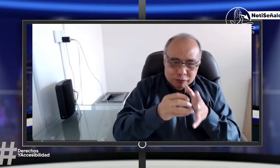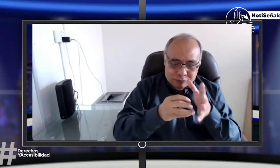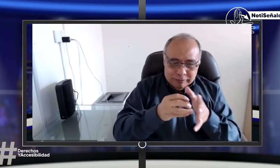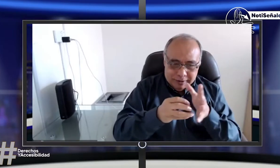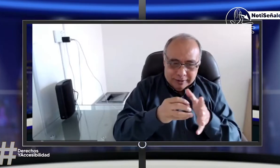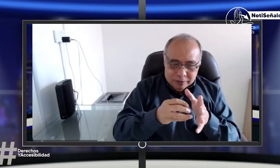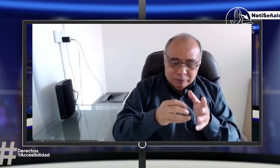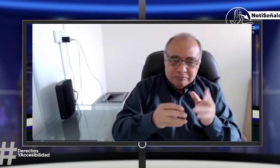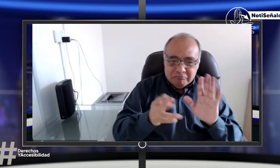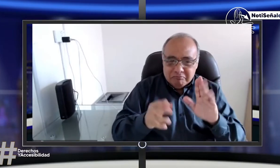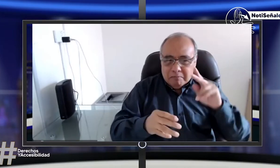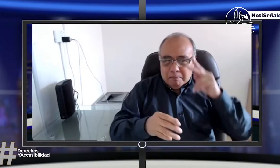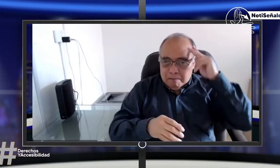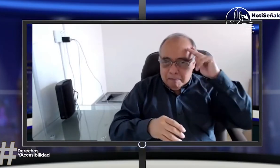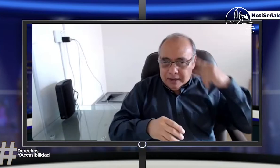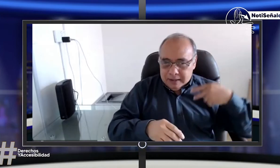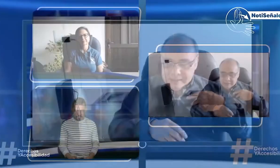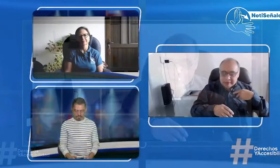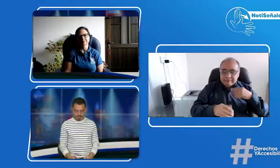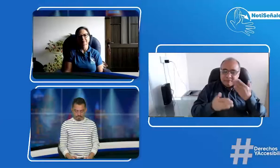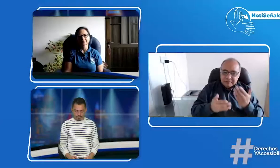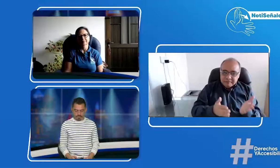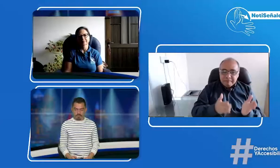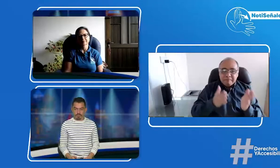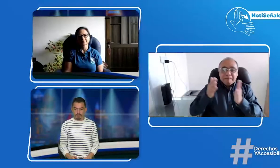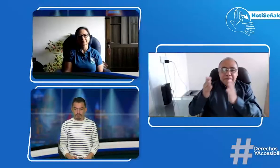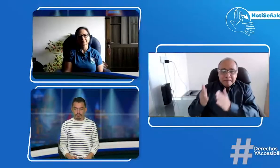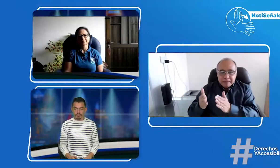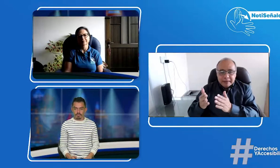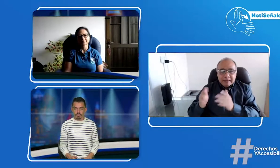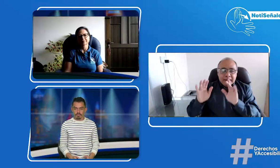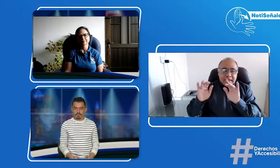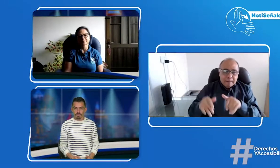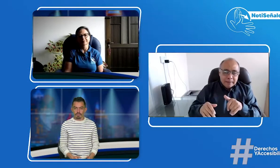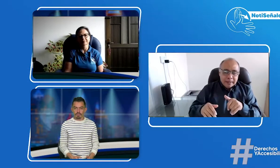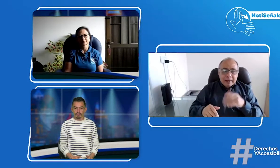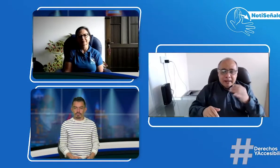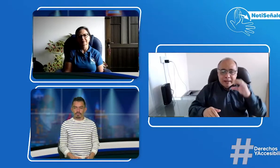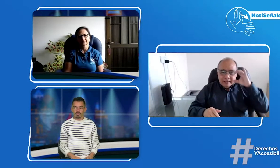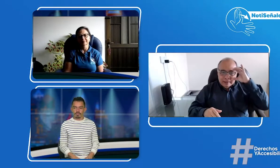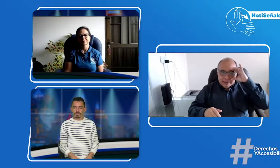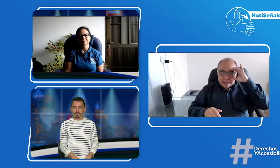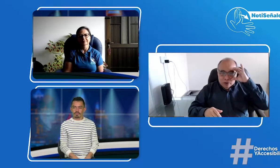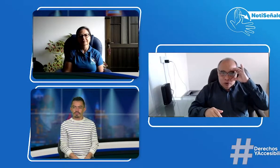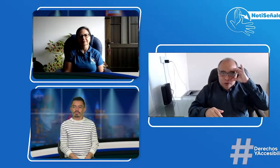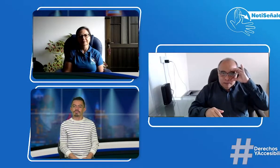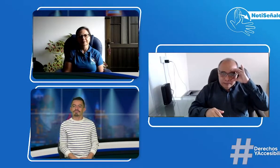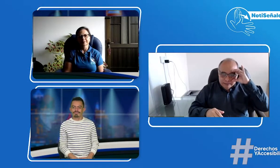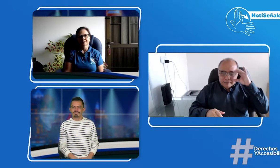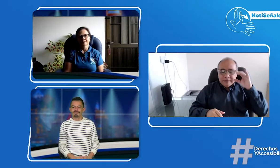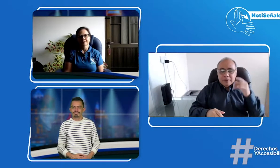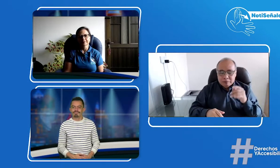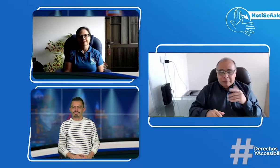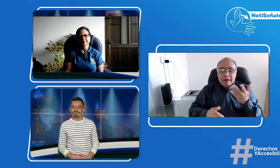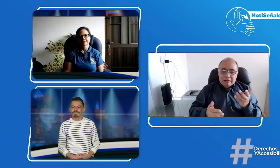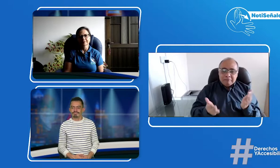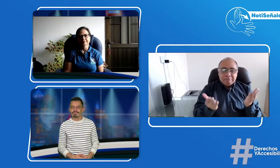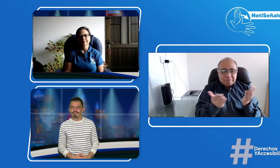comunidad. Nos acompaña la presidencia de Acedus, que es Marlene Gallo. Y a su vez nos acompaña Diego López.